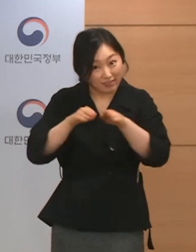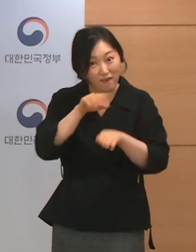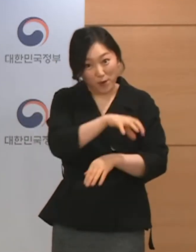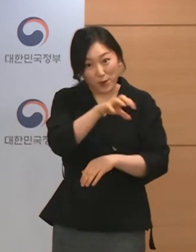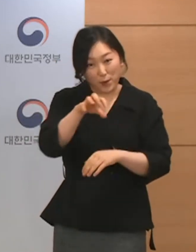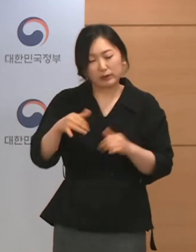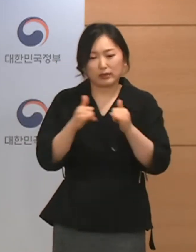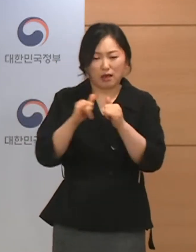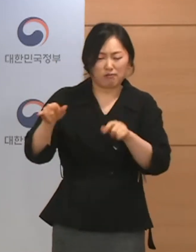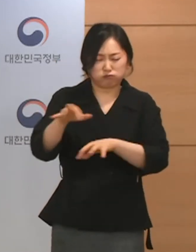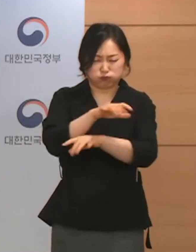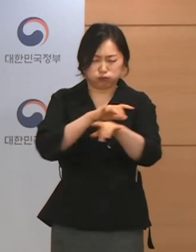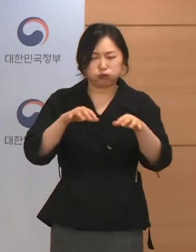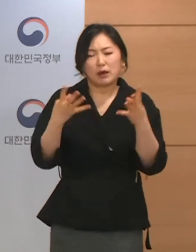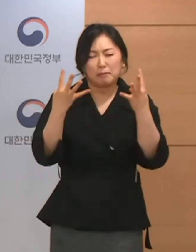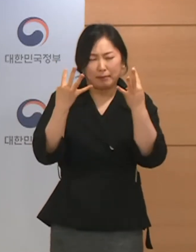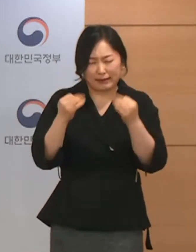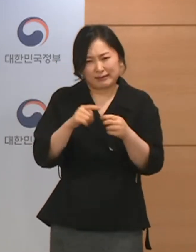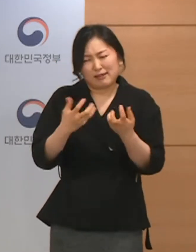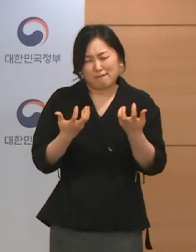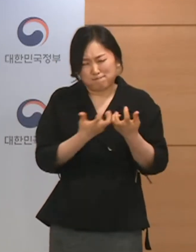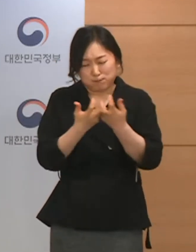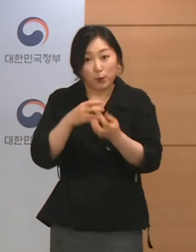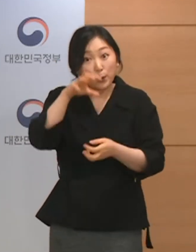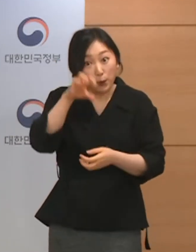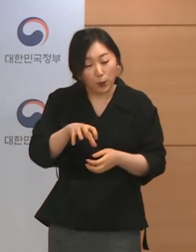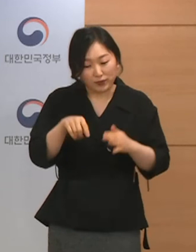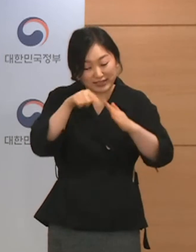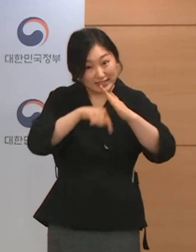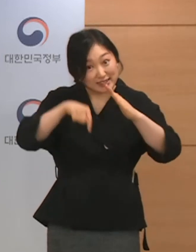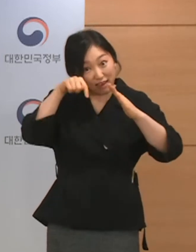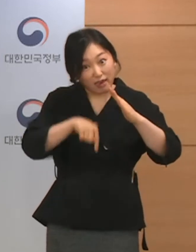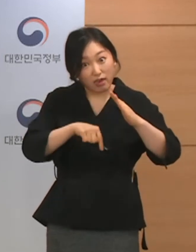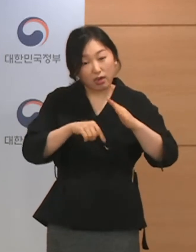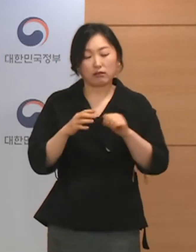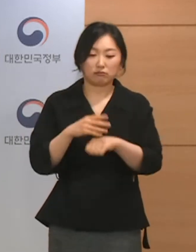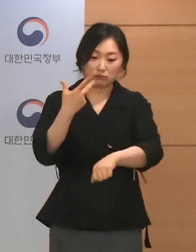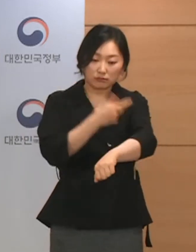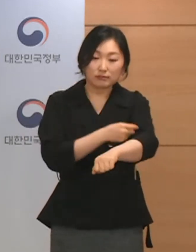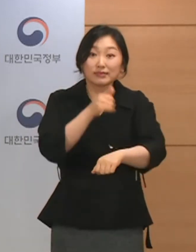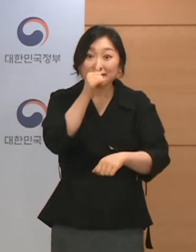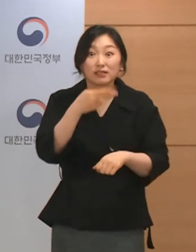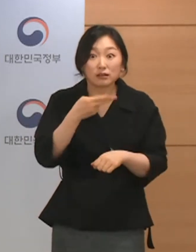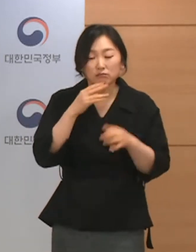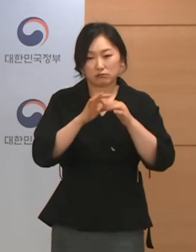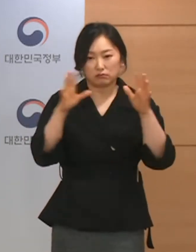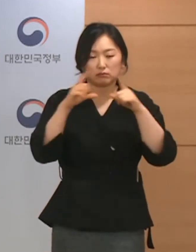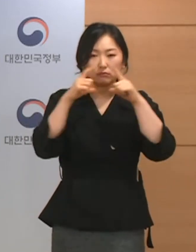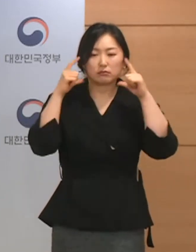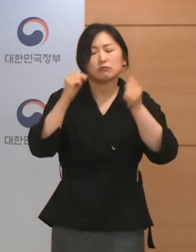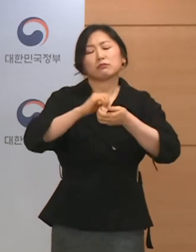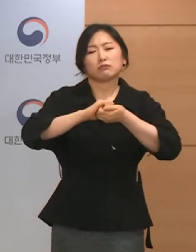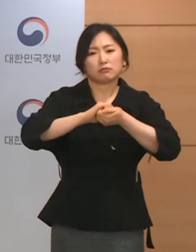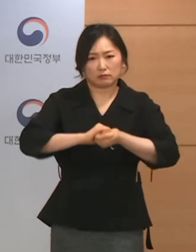사람이 밀집하는 실외에서는 예방접종 여부와 관계없이 마스크를 착용하셔야 합니다.